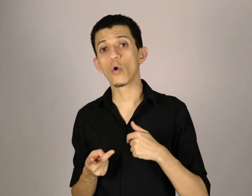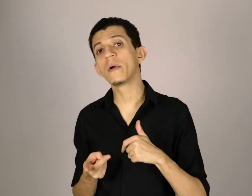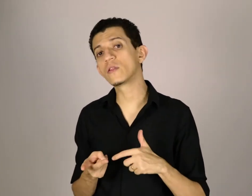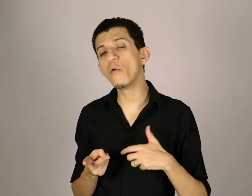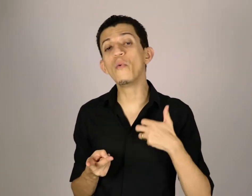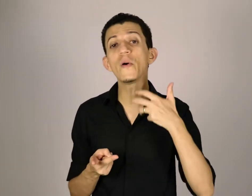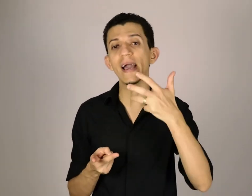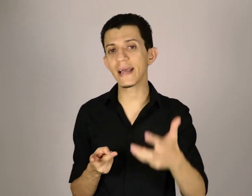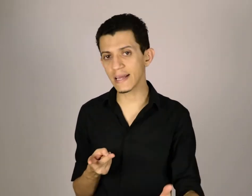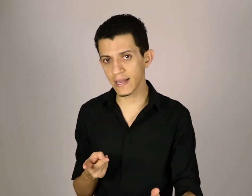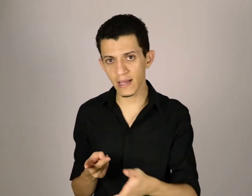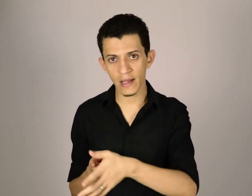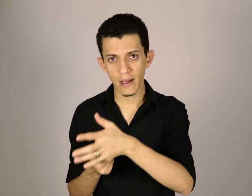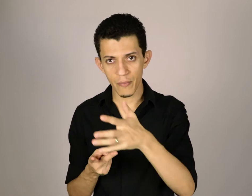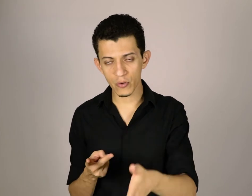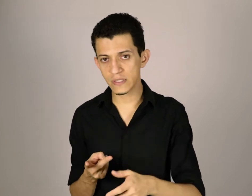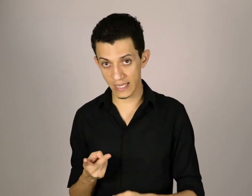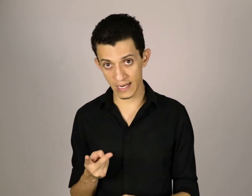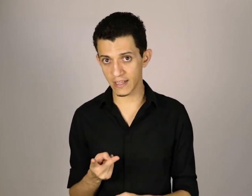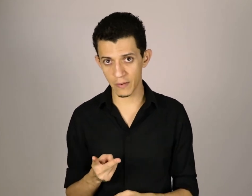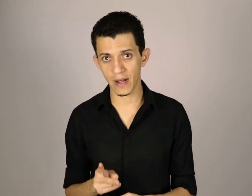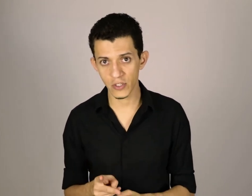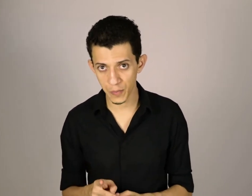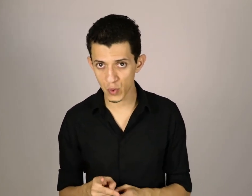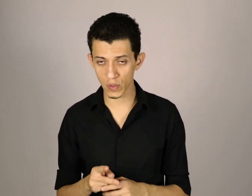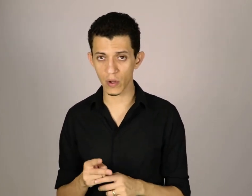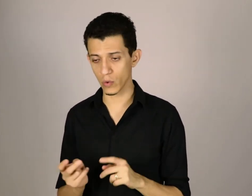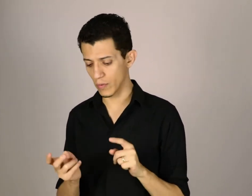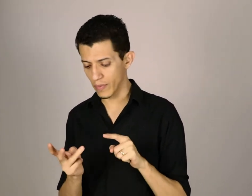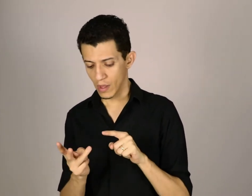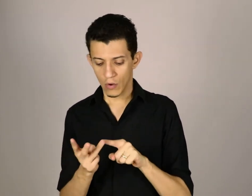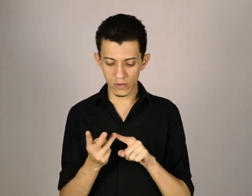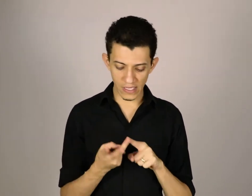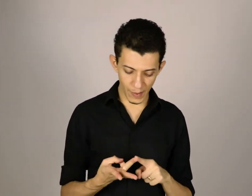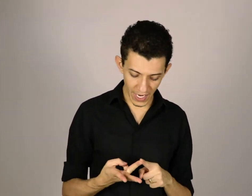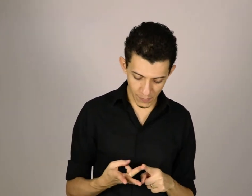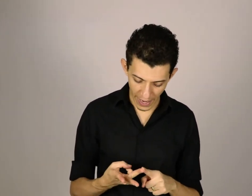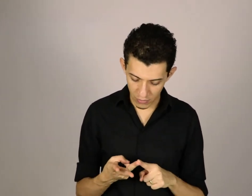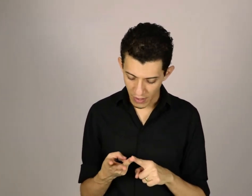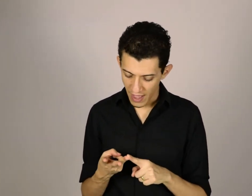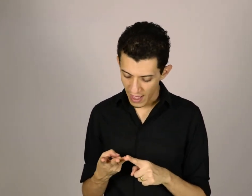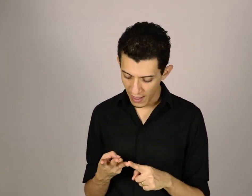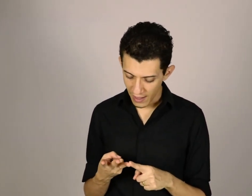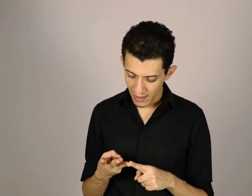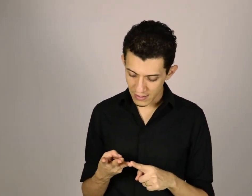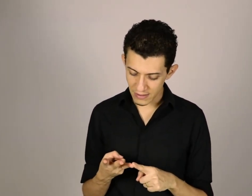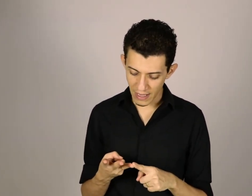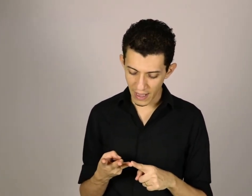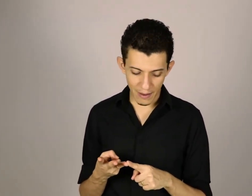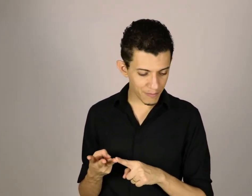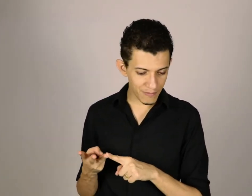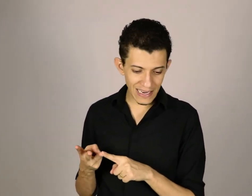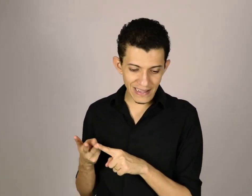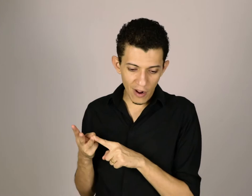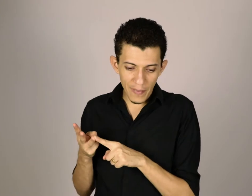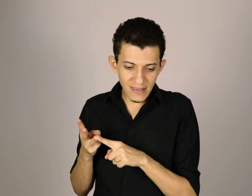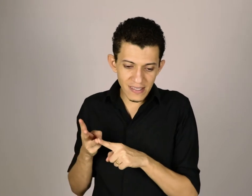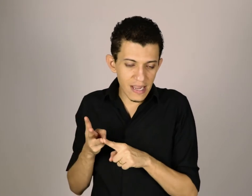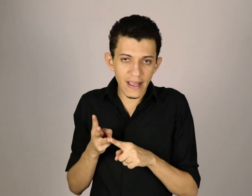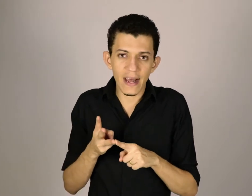comentou o porquê que ele queria produzir aquele determinado tipo de conteúdo. O terceiro aspecto, é, literalmente, saia da